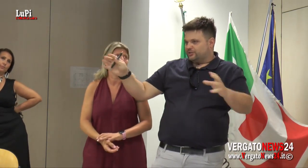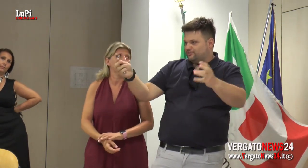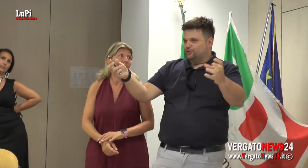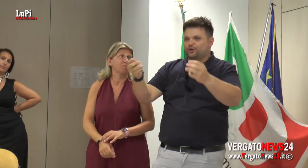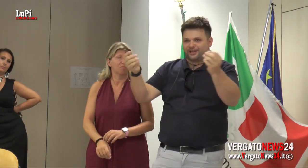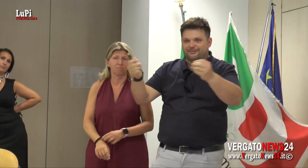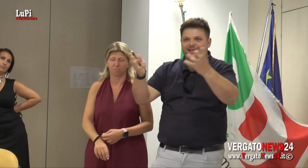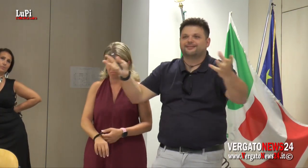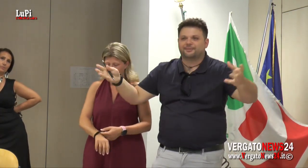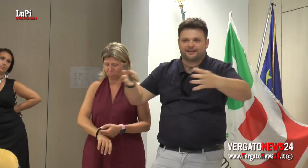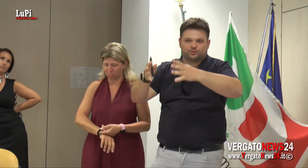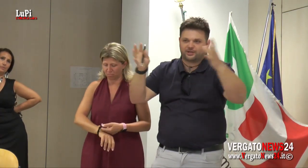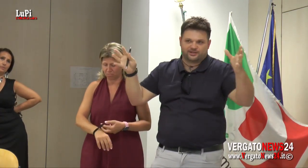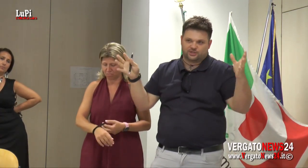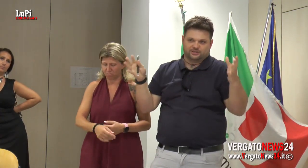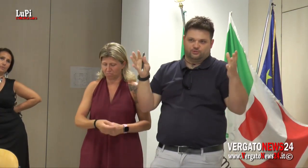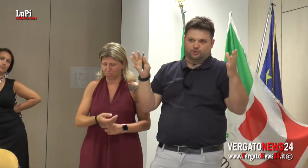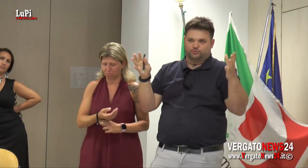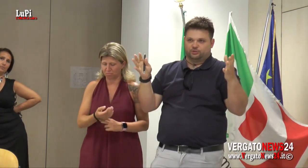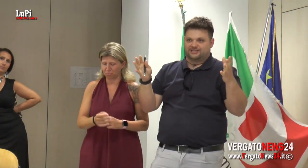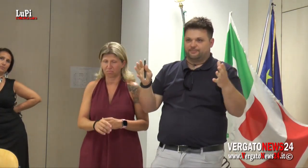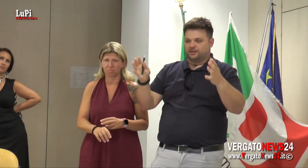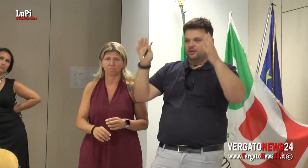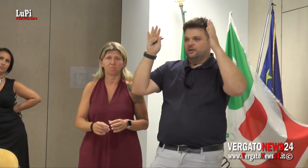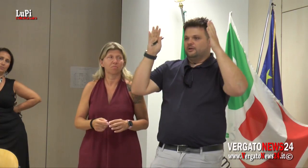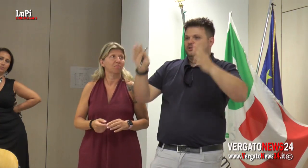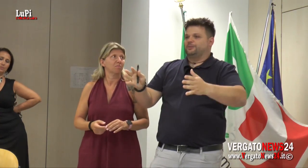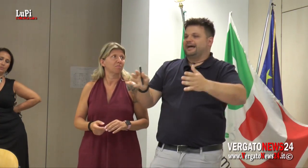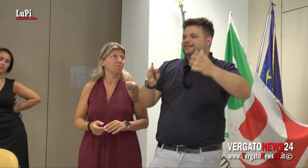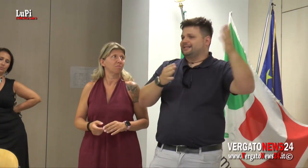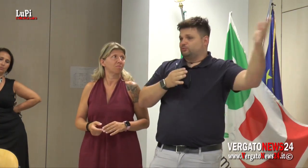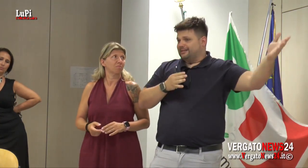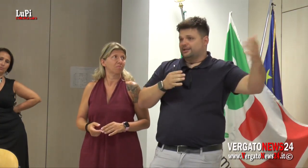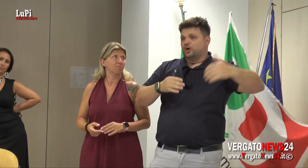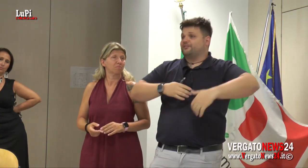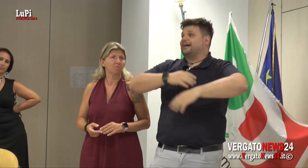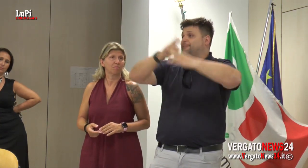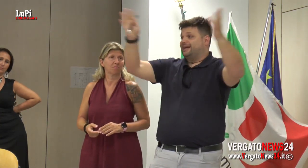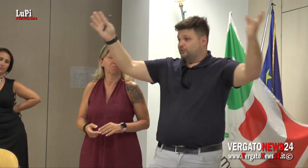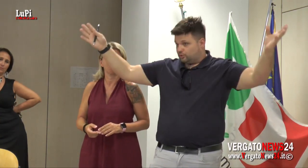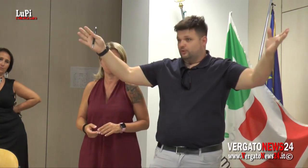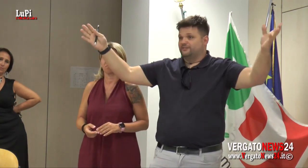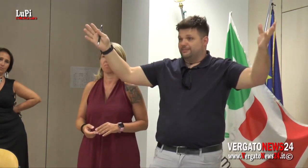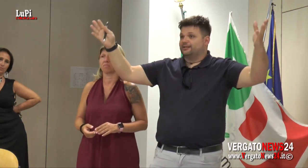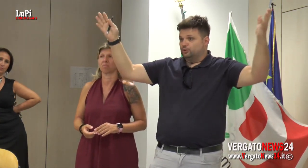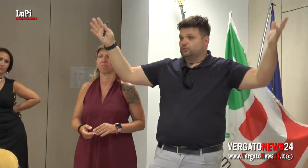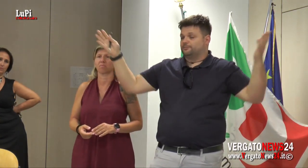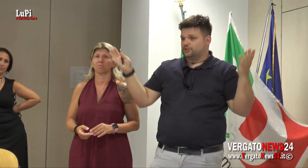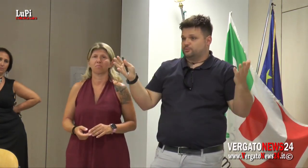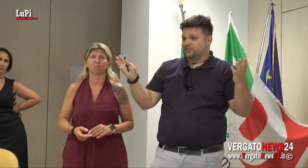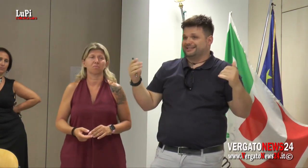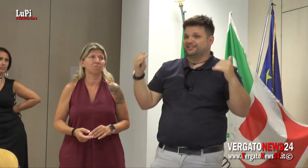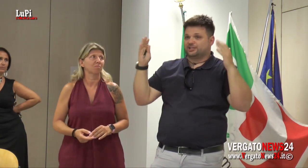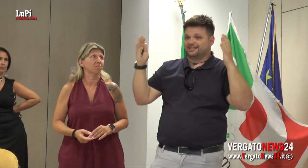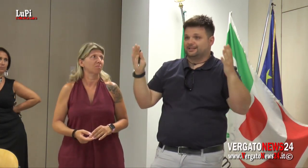cosa è successo? Ve lo dico chiaramente perché bisogna che i cittadini a un certo punto lo sappiano. Speranza durante il Covid ha aperto ovviamente tutti